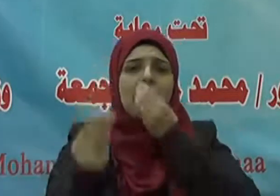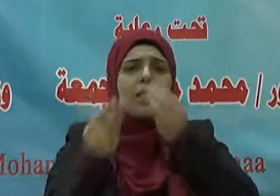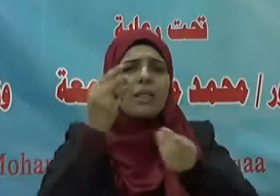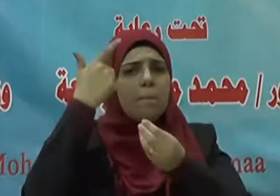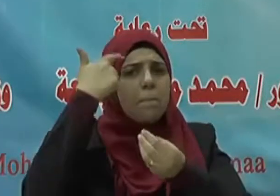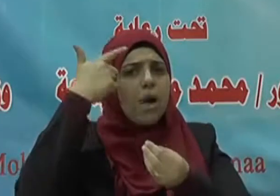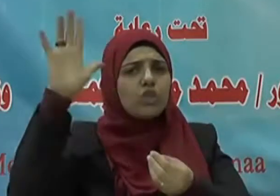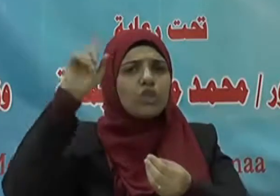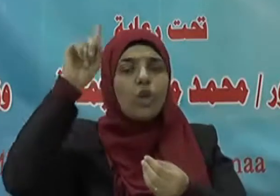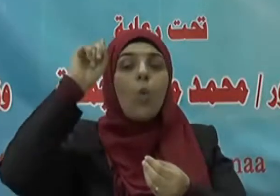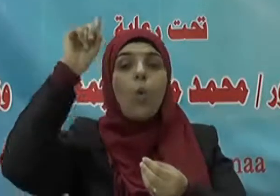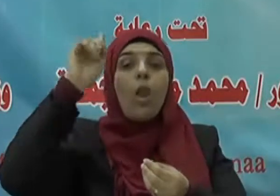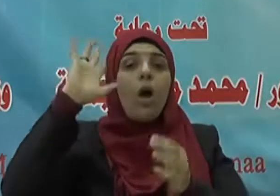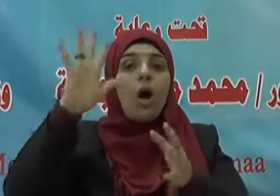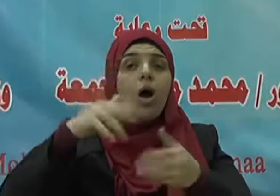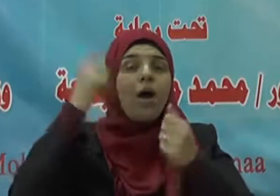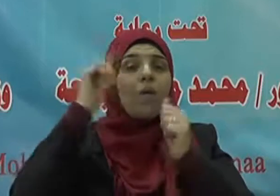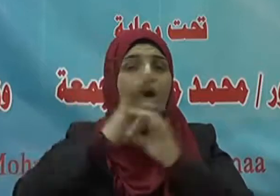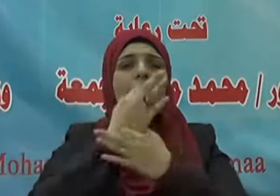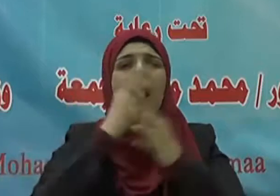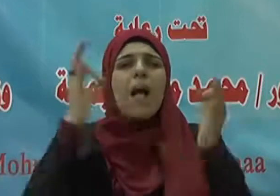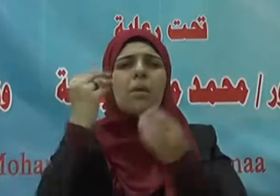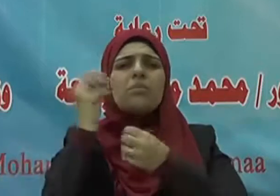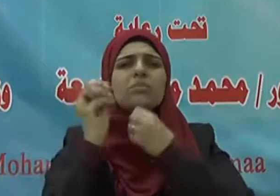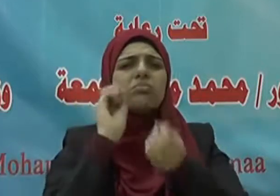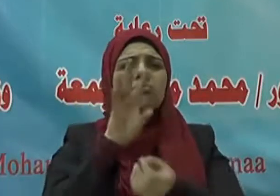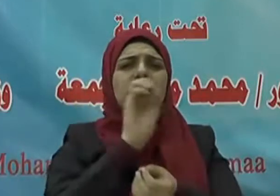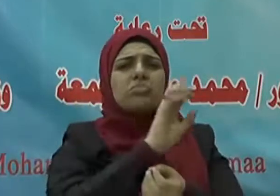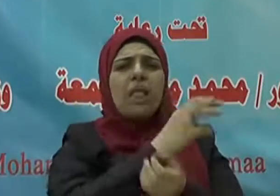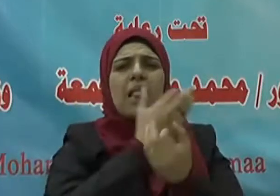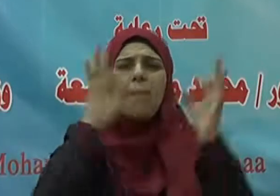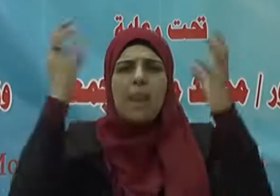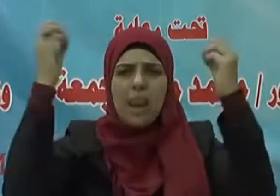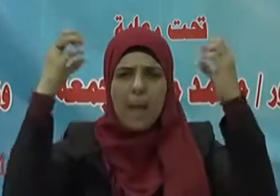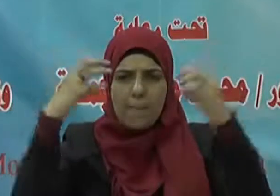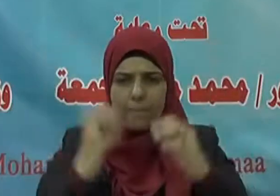يشاء والله ذو الفضل العظيم